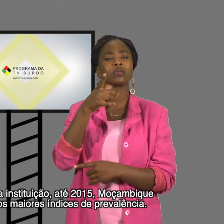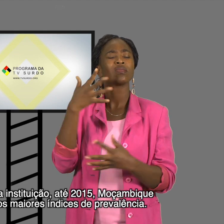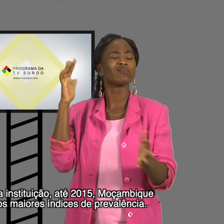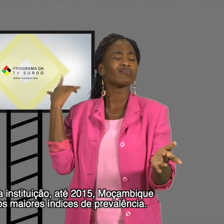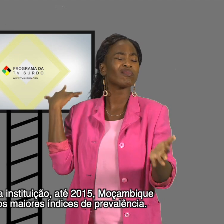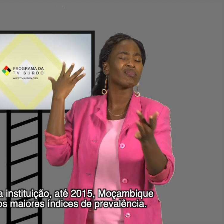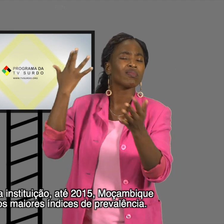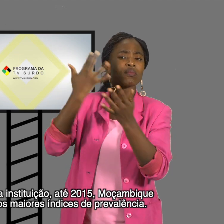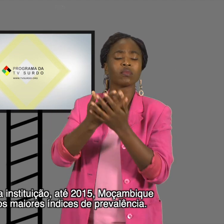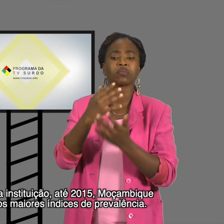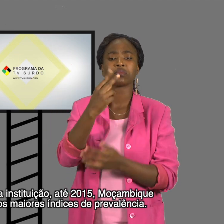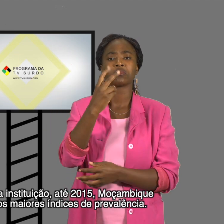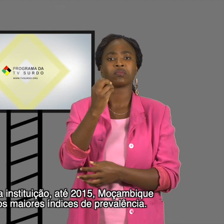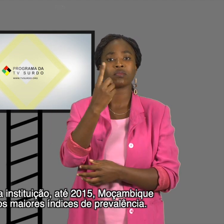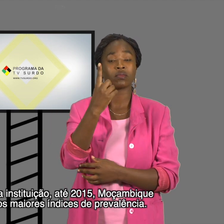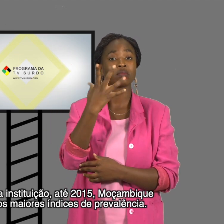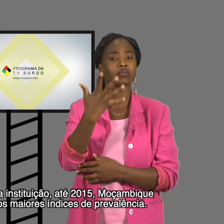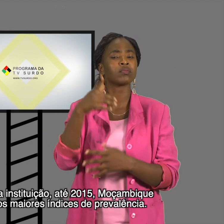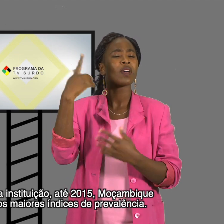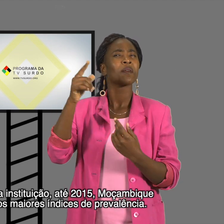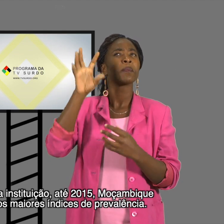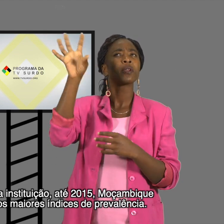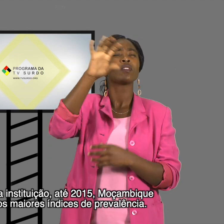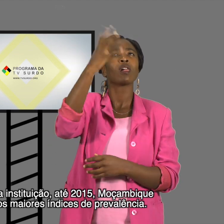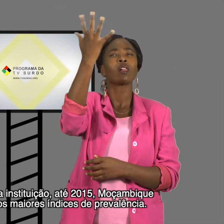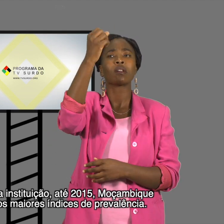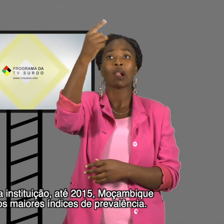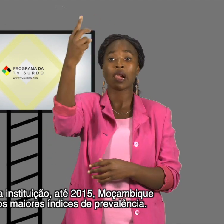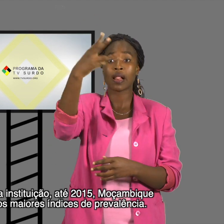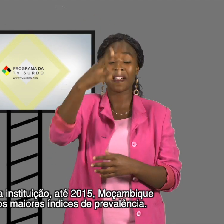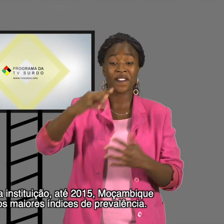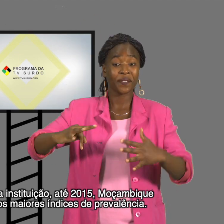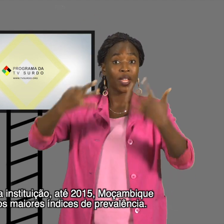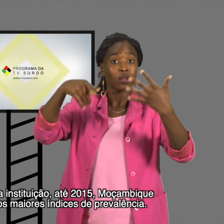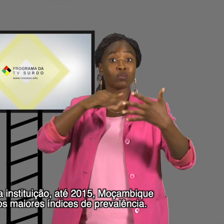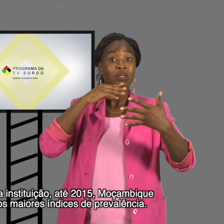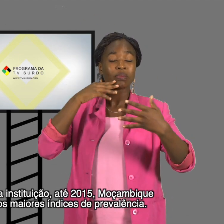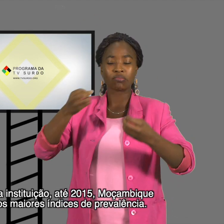Moçambique era o oitavo país com os maiores índices de prevalência.